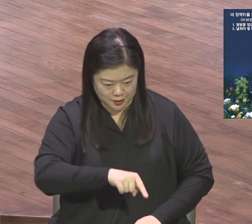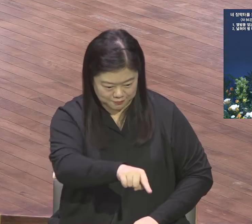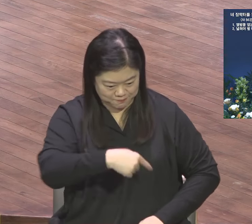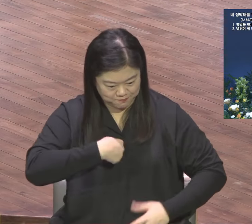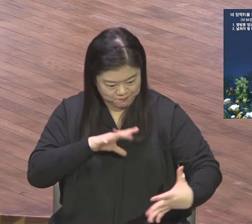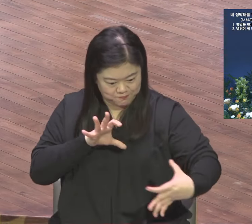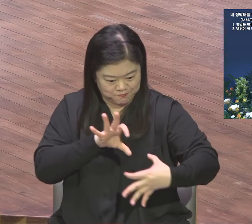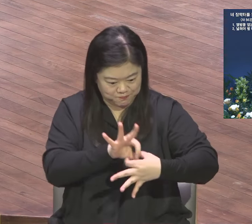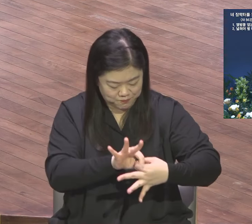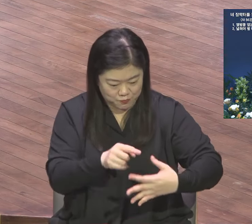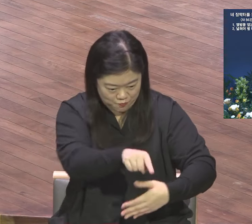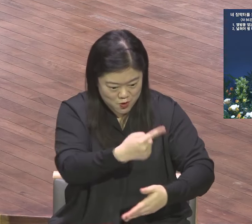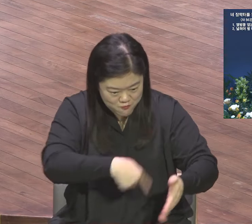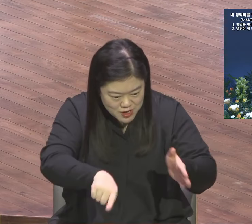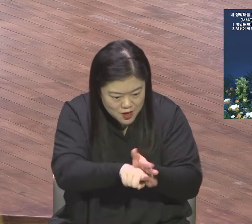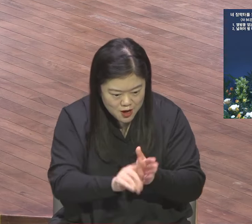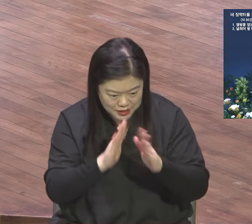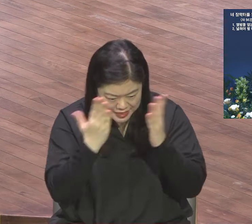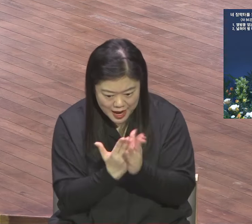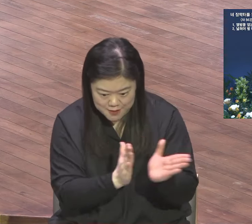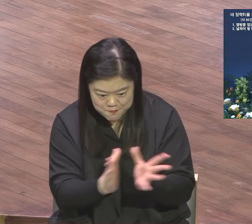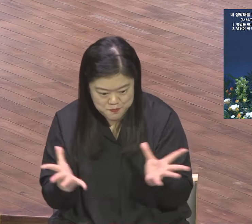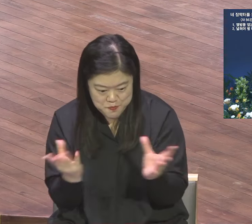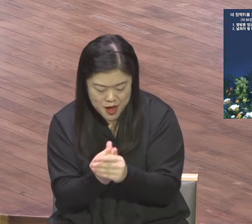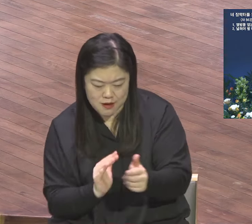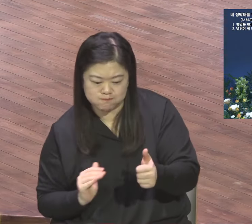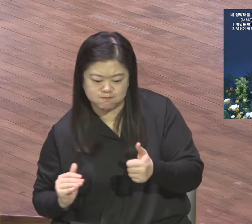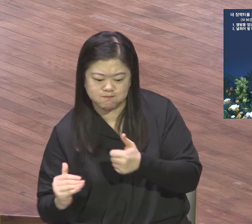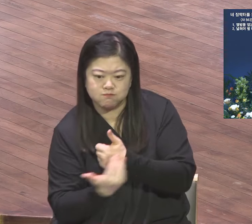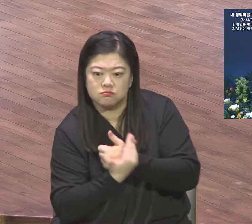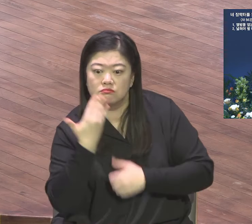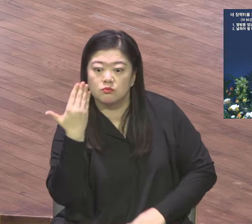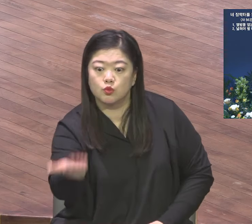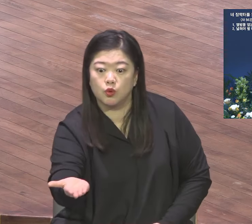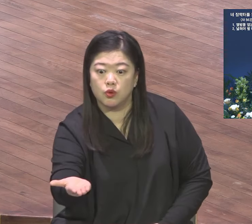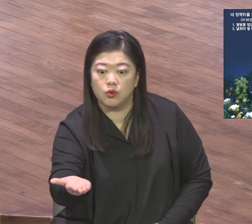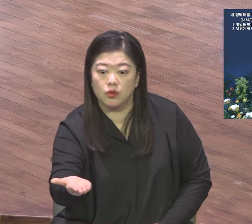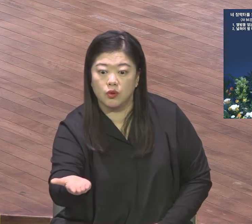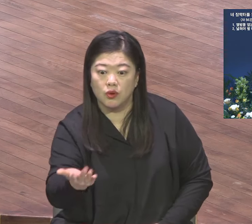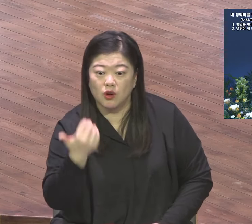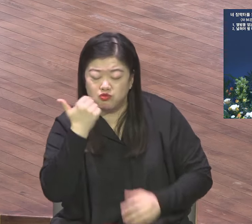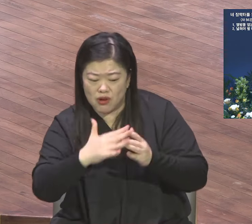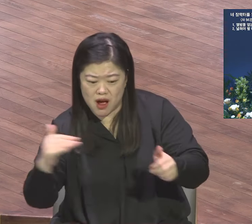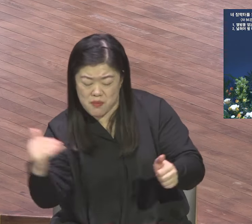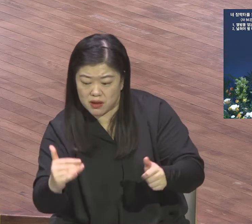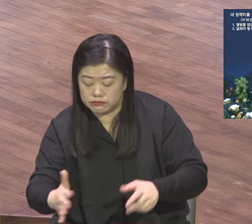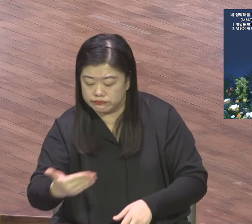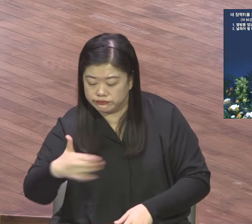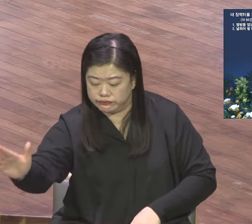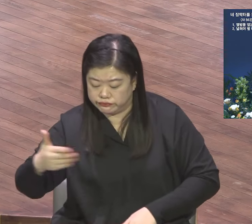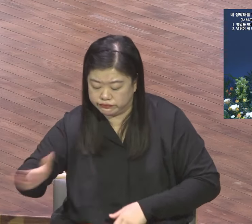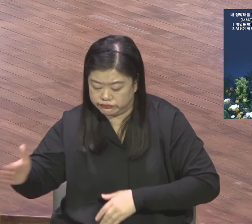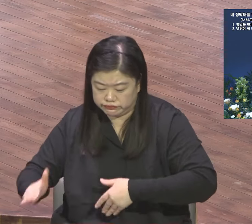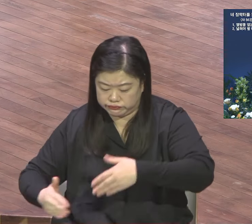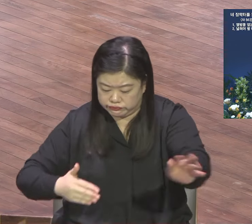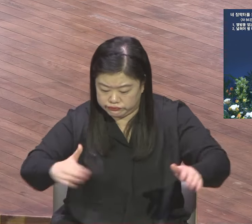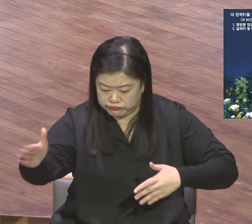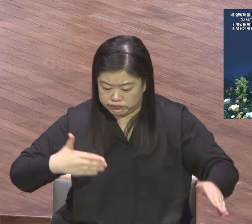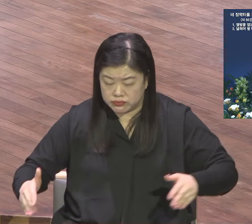하나님께서 회복시키는데 내가 생각했던 그 수준이 아니에요 내 수준 정도가 아니에요 하나님께서 펼쳐주시는 새로운